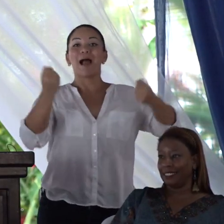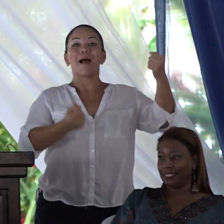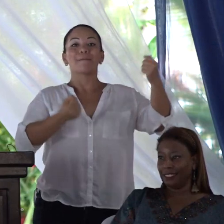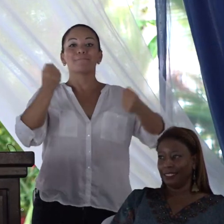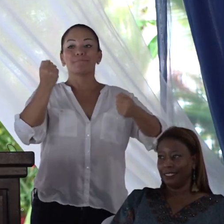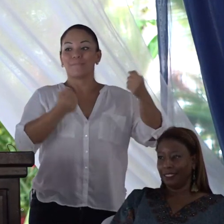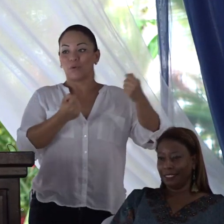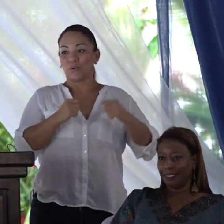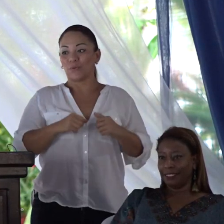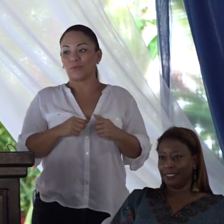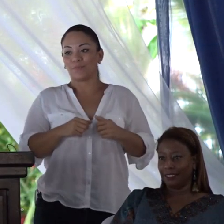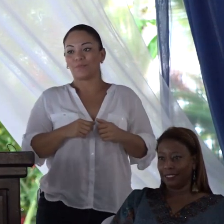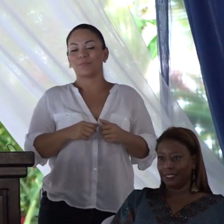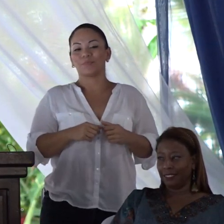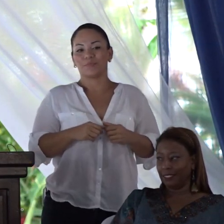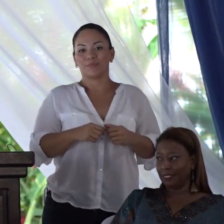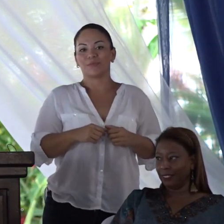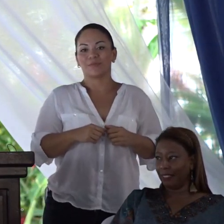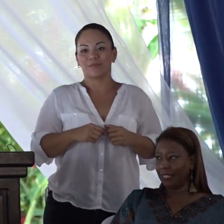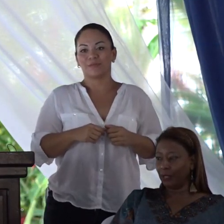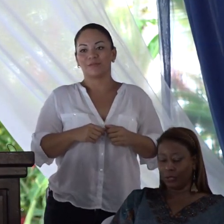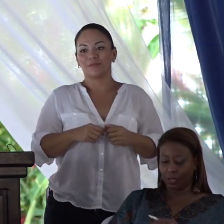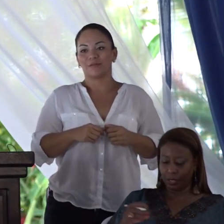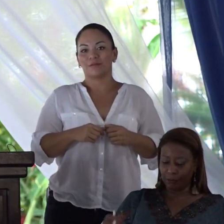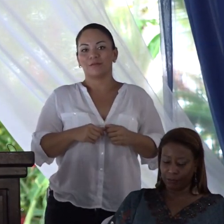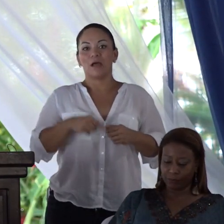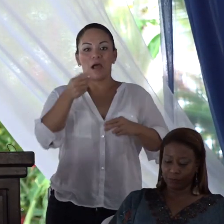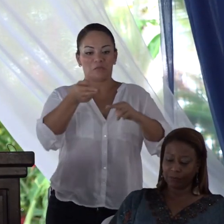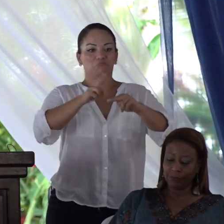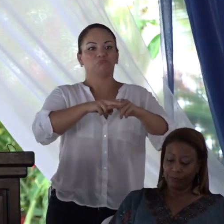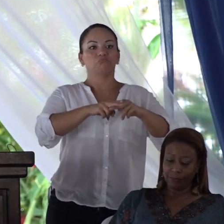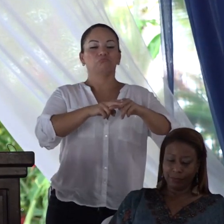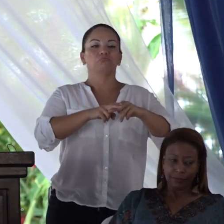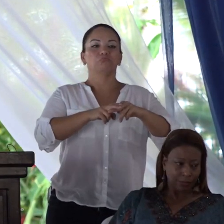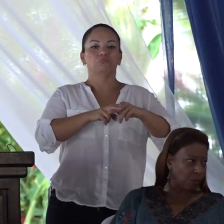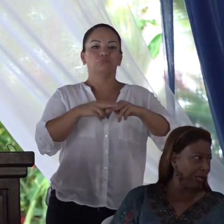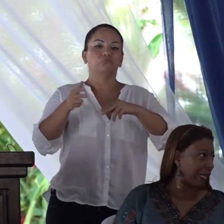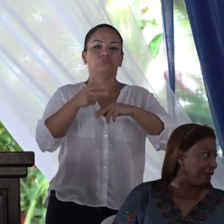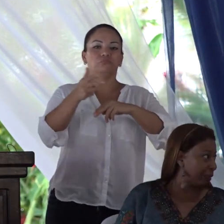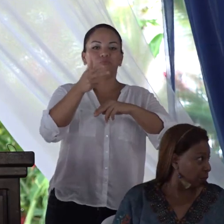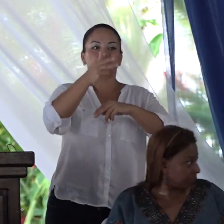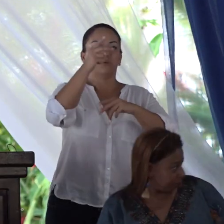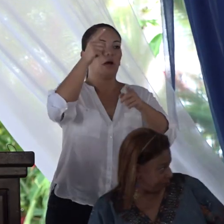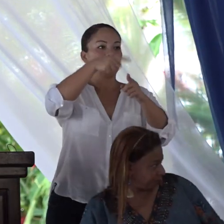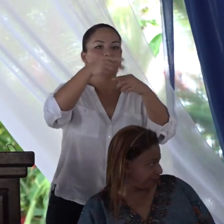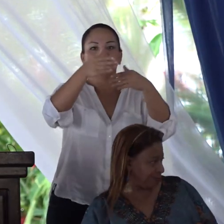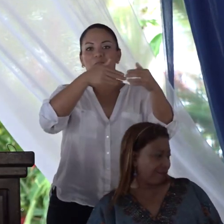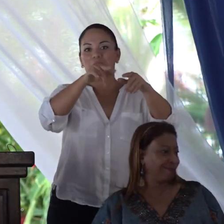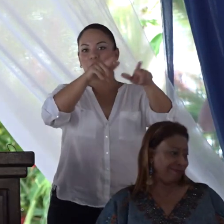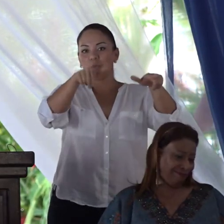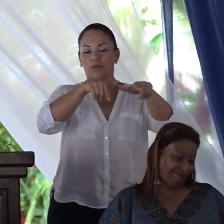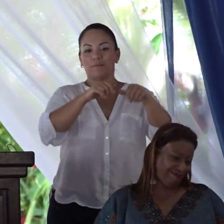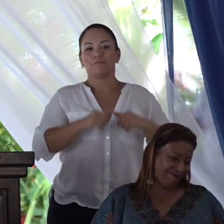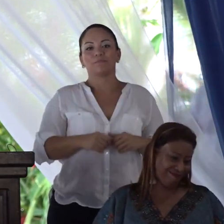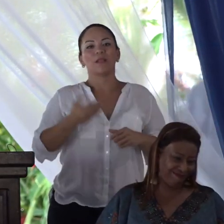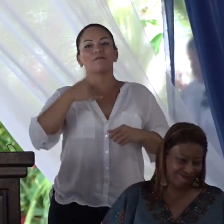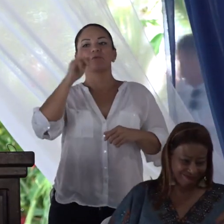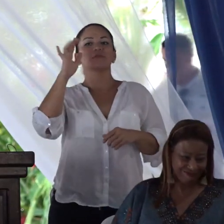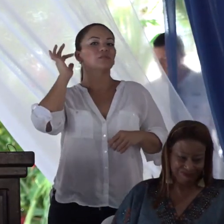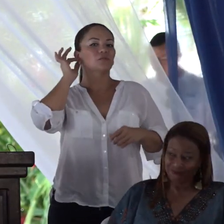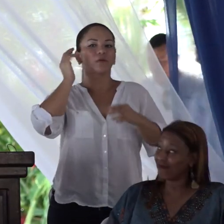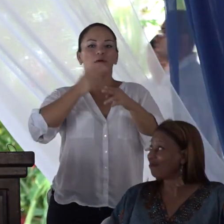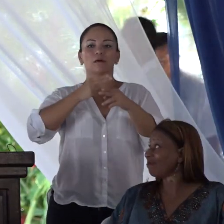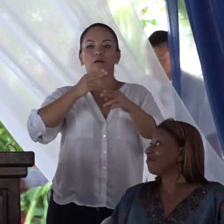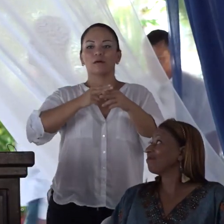y no, y lo llevaban a uno hasta donde uno fuera. Y había una señora que se